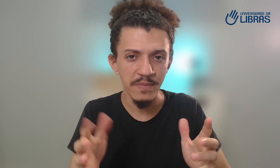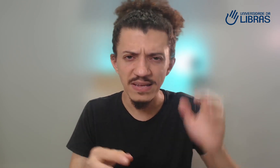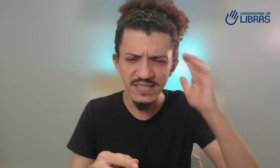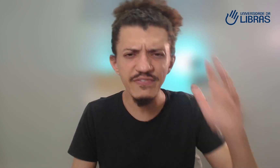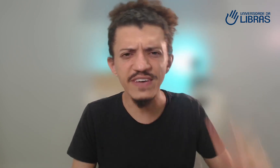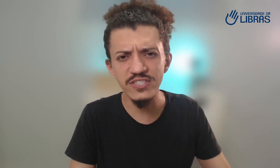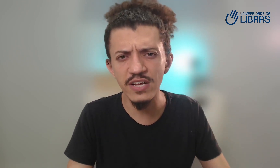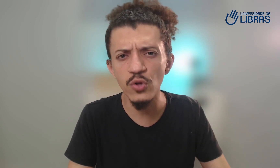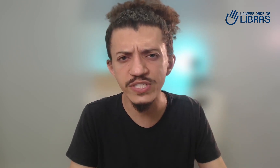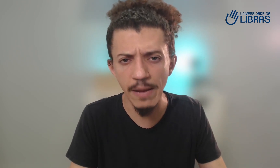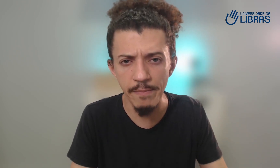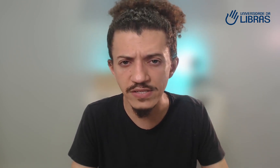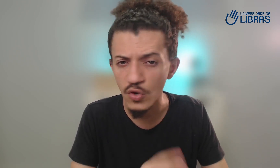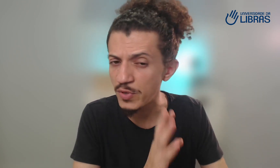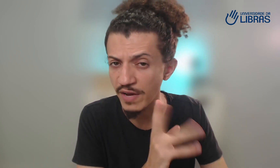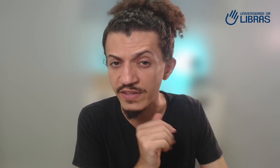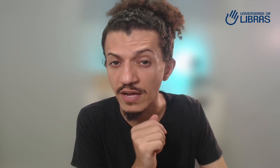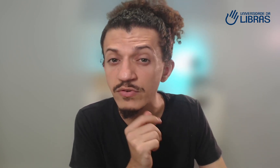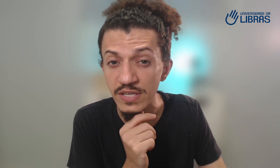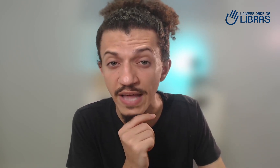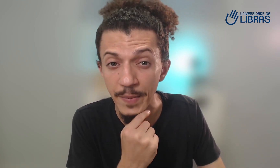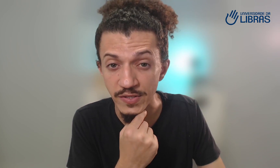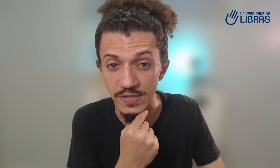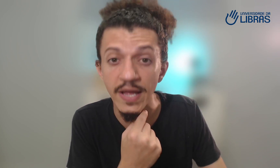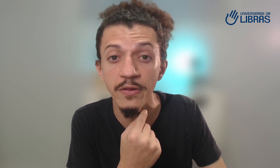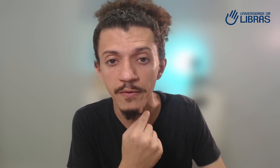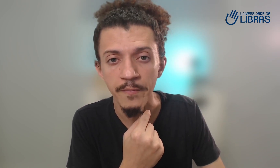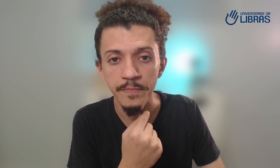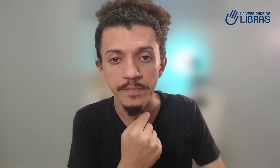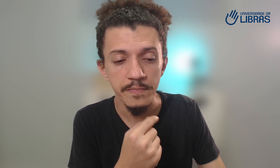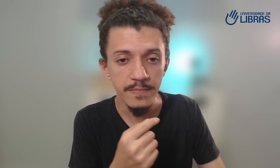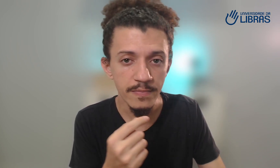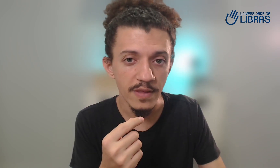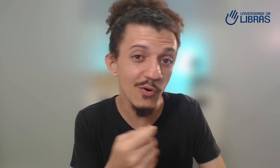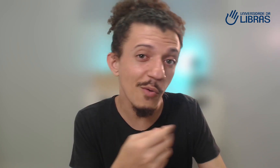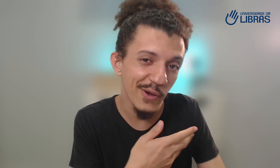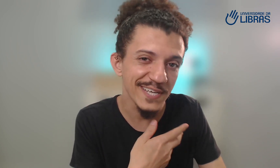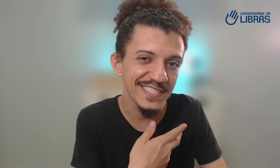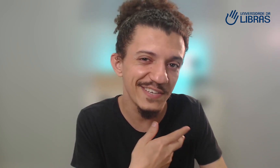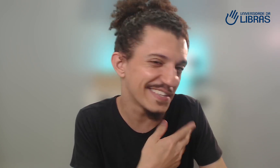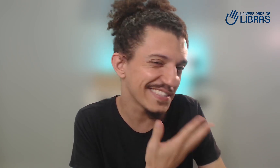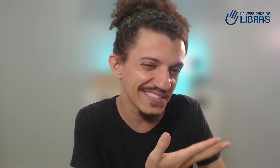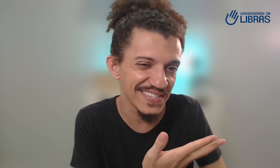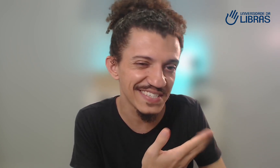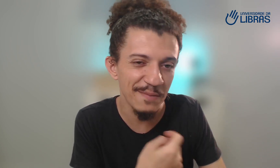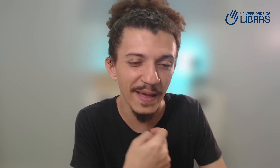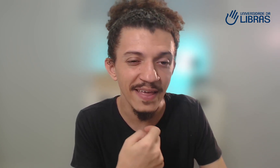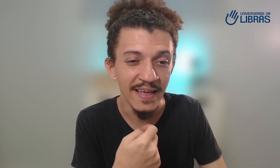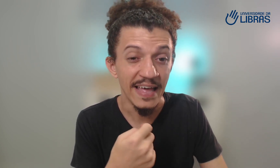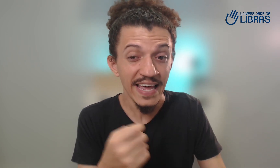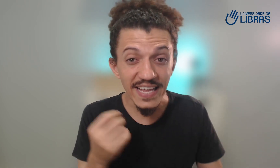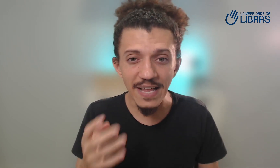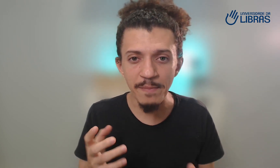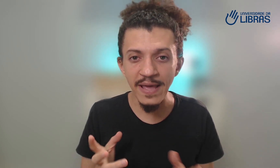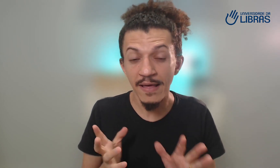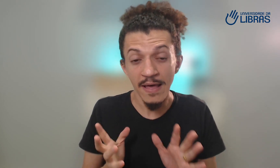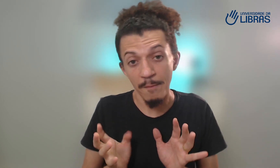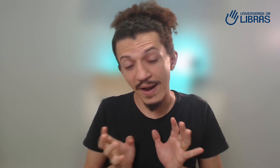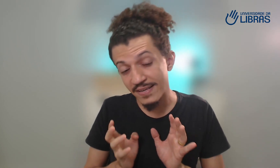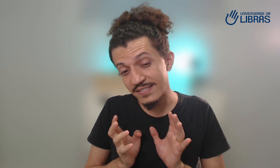sem ficar te dando dor de cabeça como eu já vi tantos intérpretes tendo e como eu já tive tantas vezes também e também para que